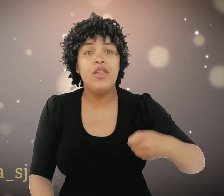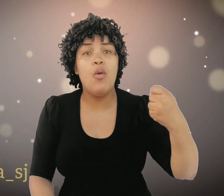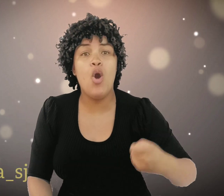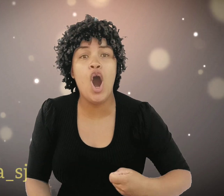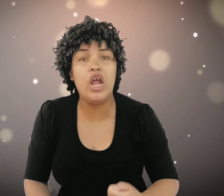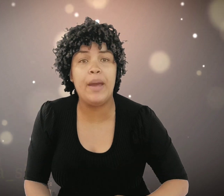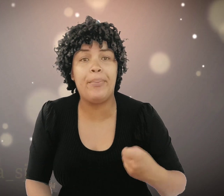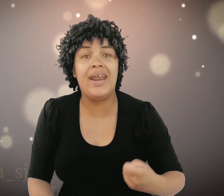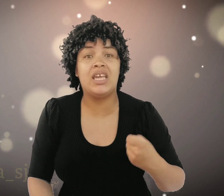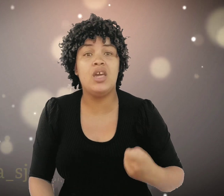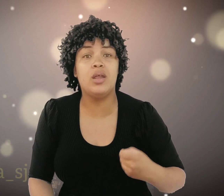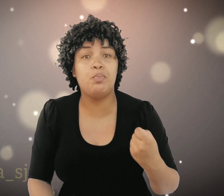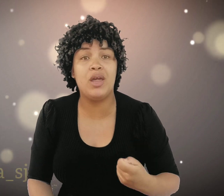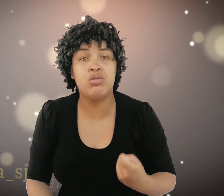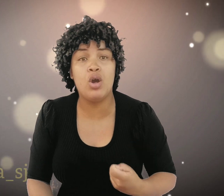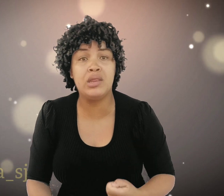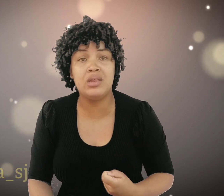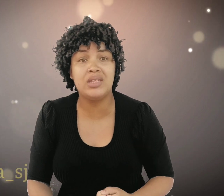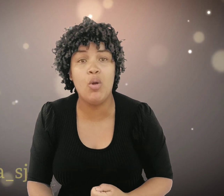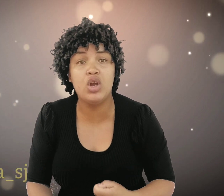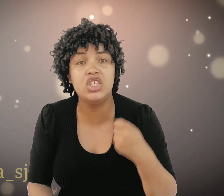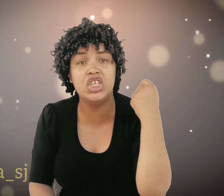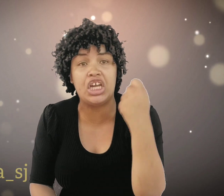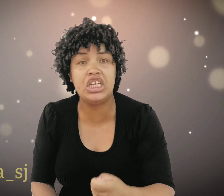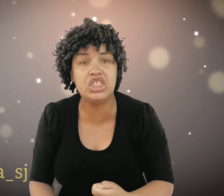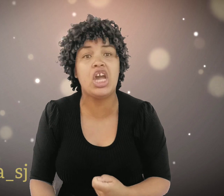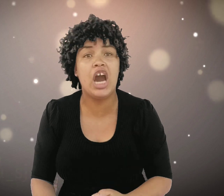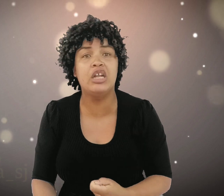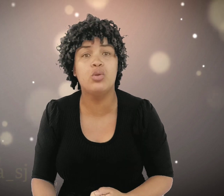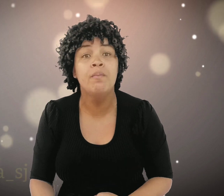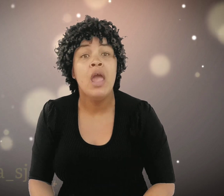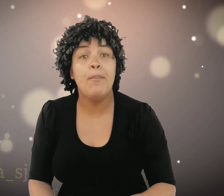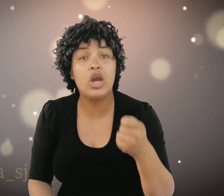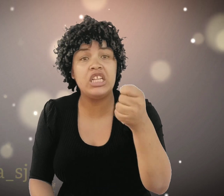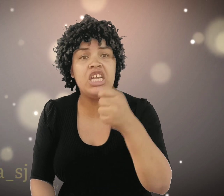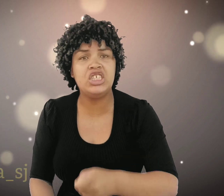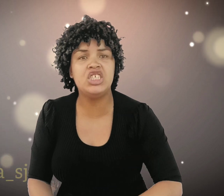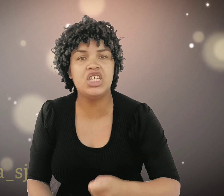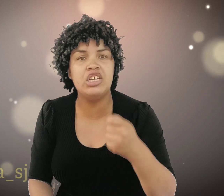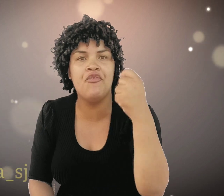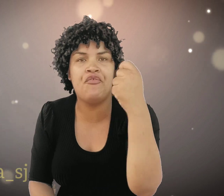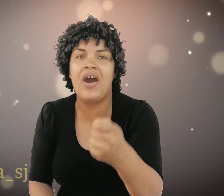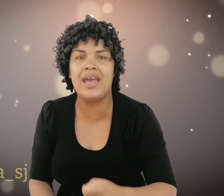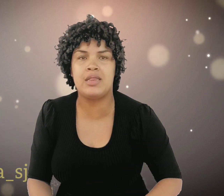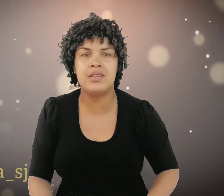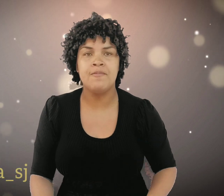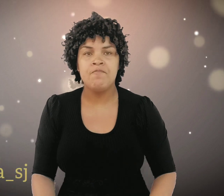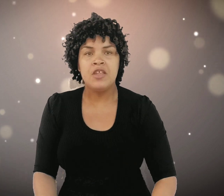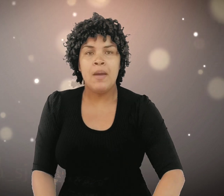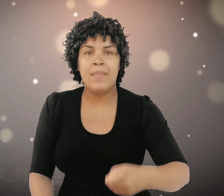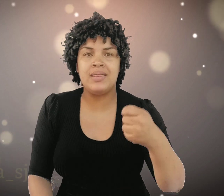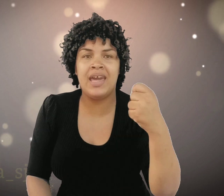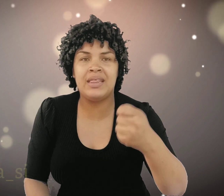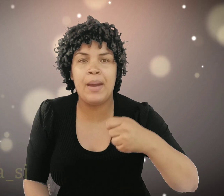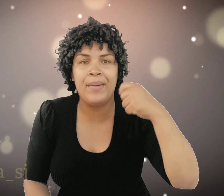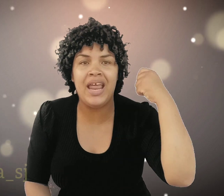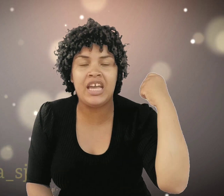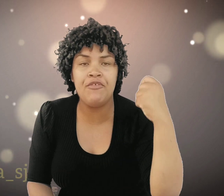Não olha para que as pessoas estão te criticando. Porque tem gente que não faz. Mas quer atrapalhar quem